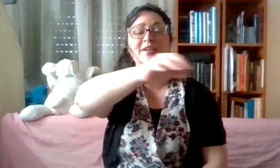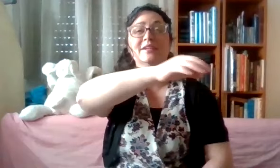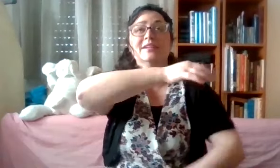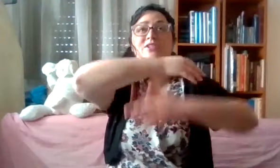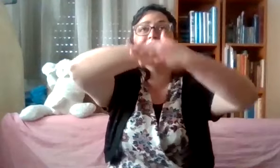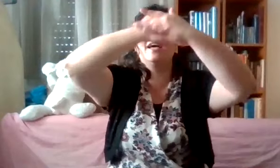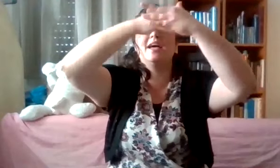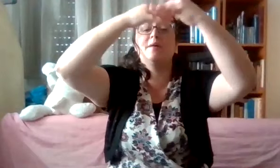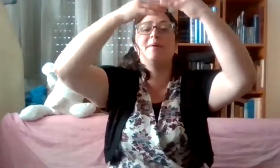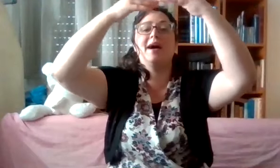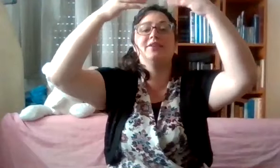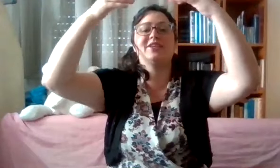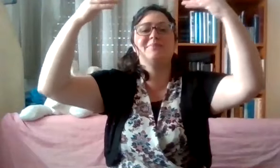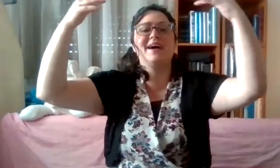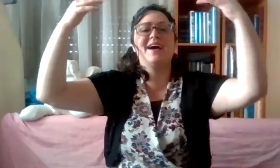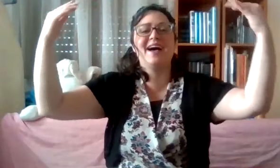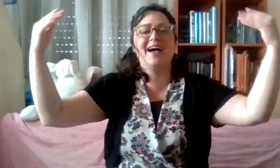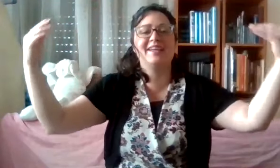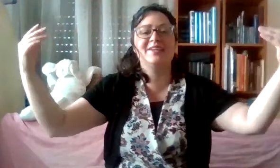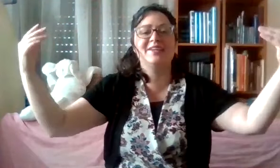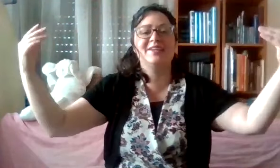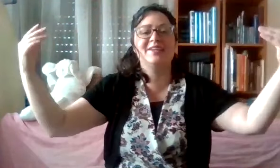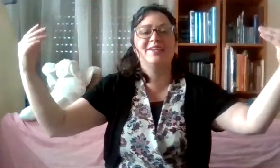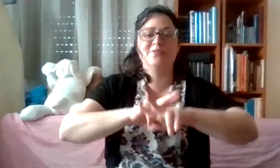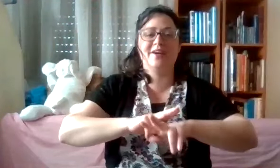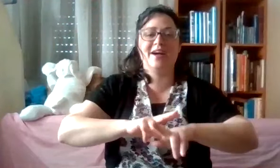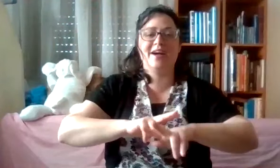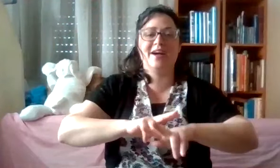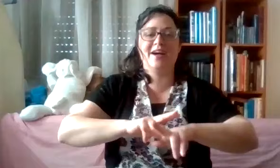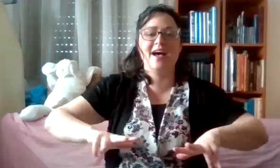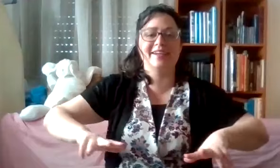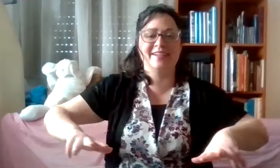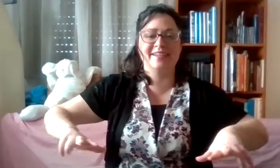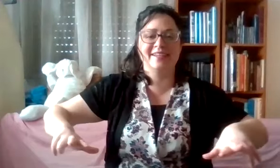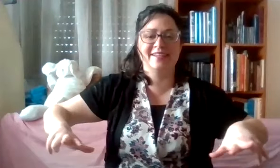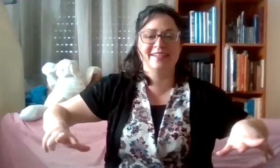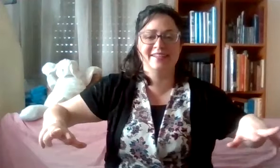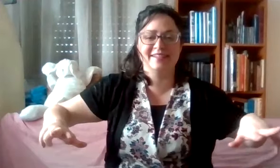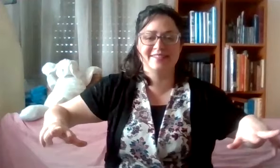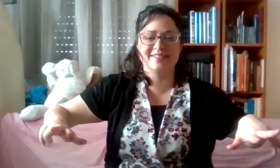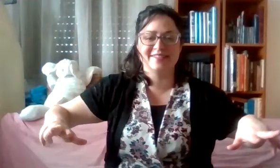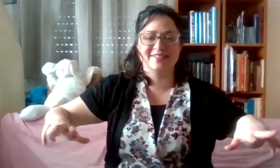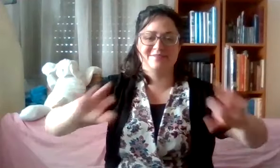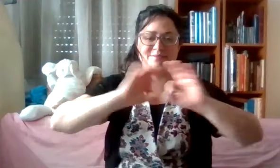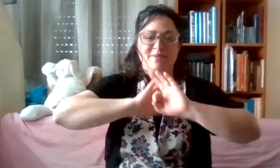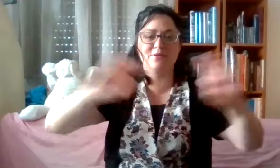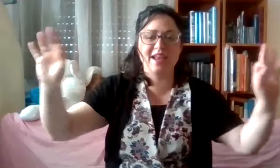שבשמיים ובארץ. מעולה.